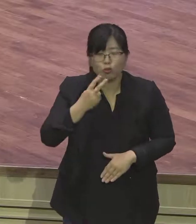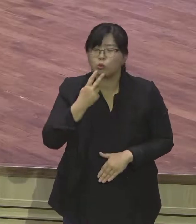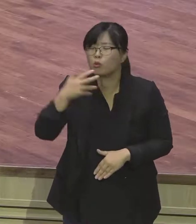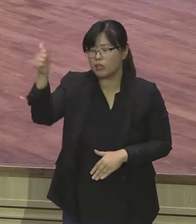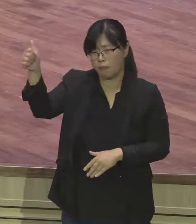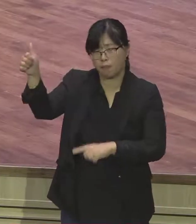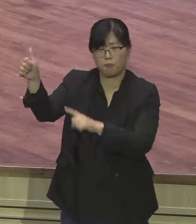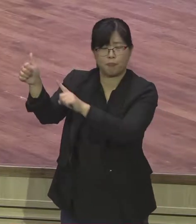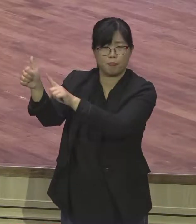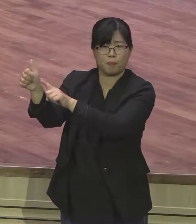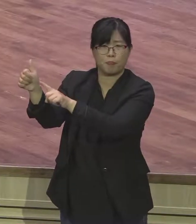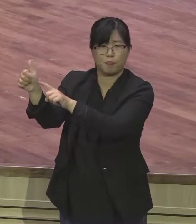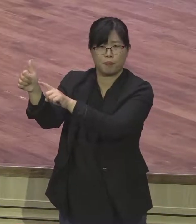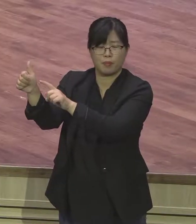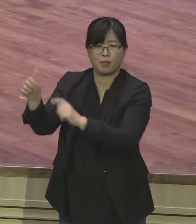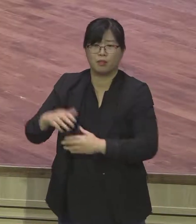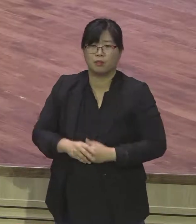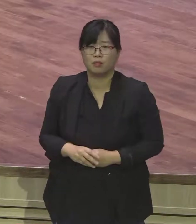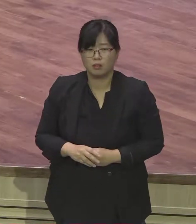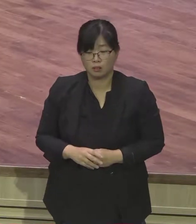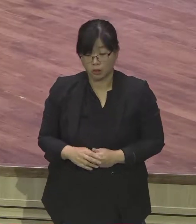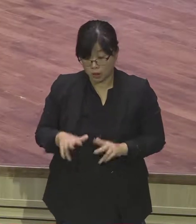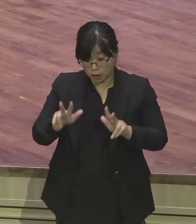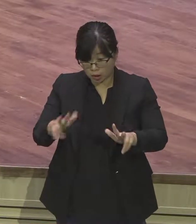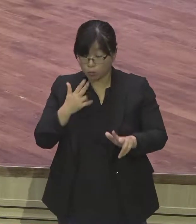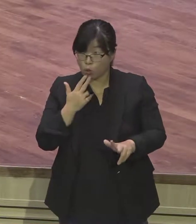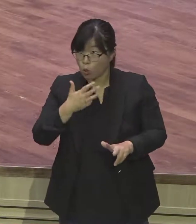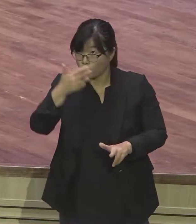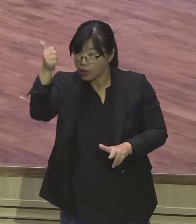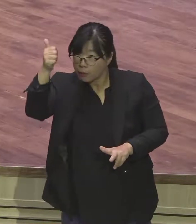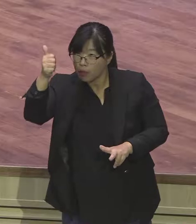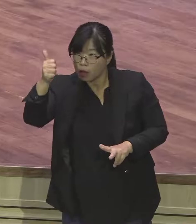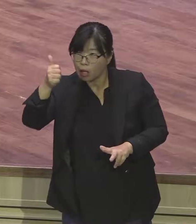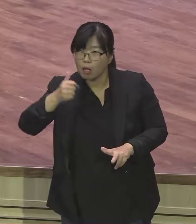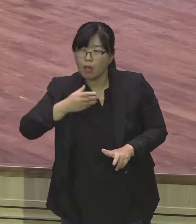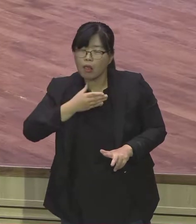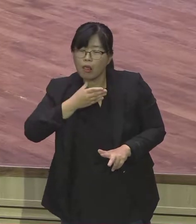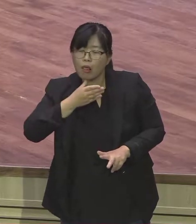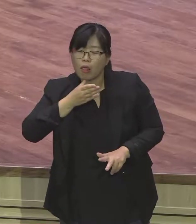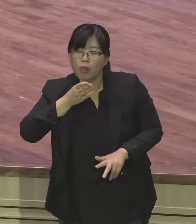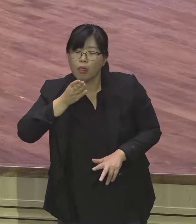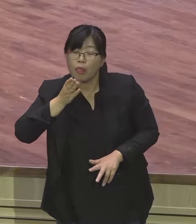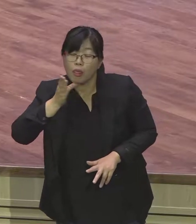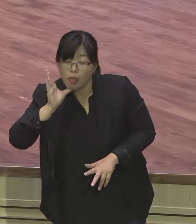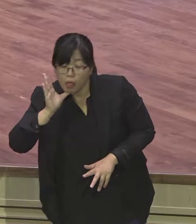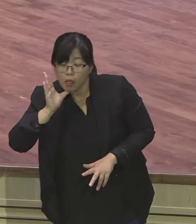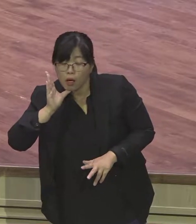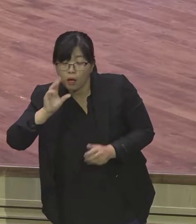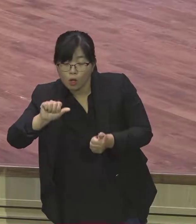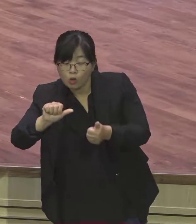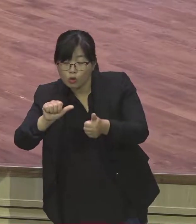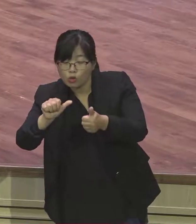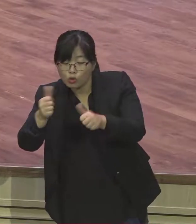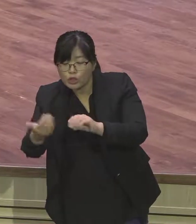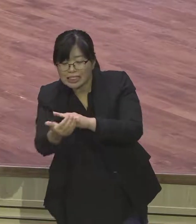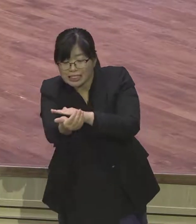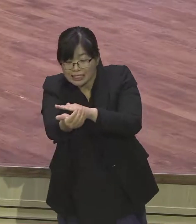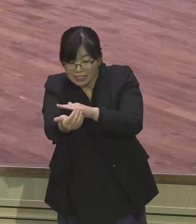요셉이 죽어가면서 마지막 유언을 남기는데 마지막 순간까지 은약적 비전을 놓치지